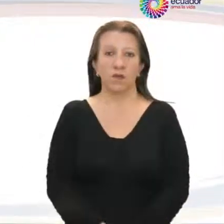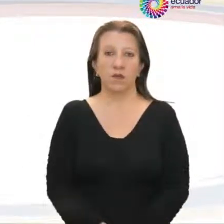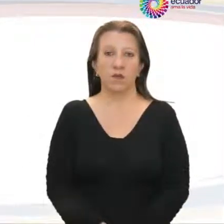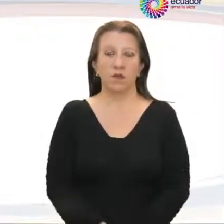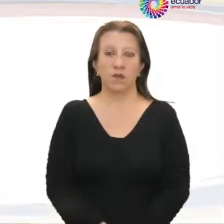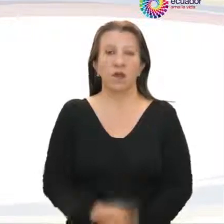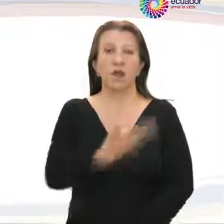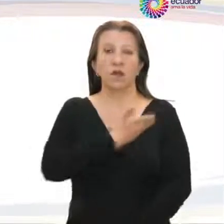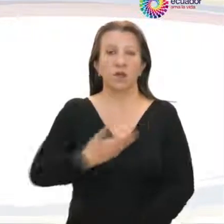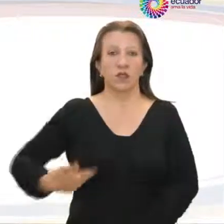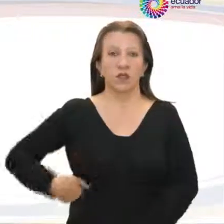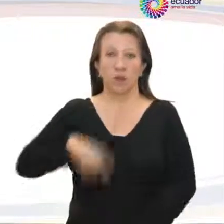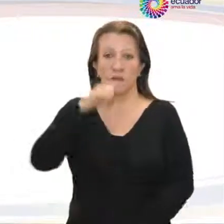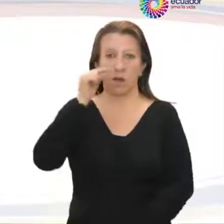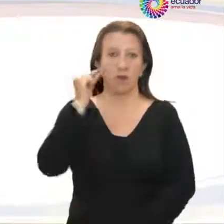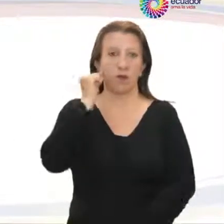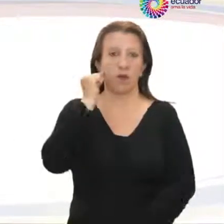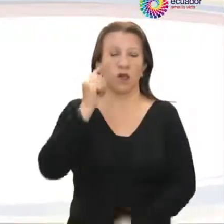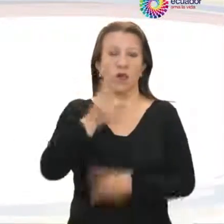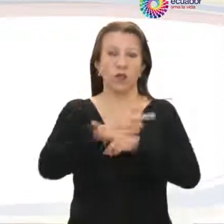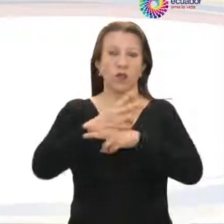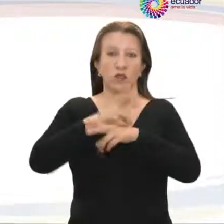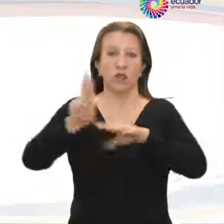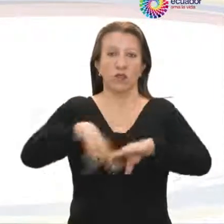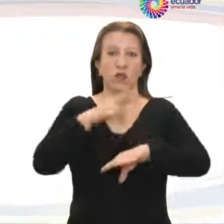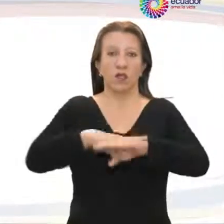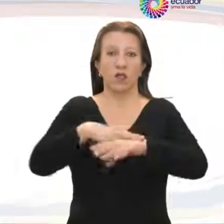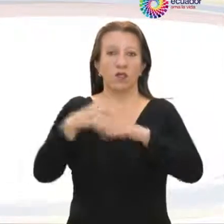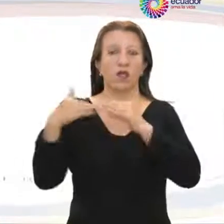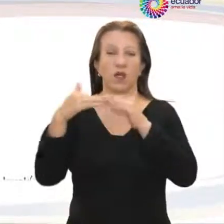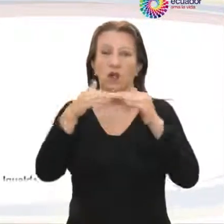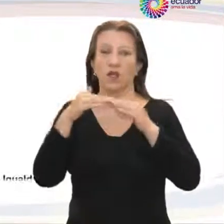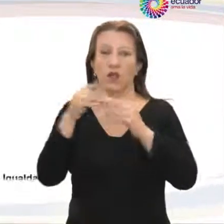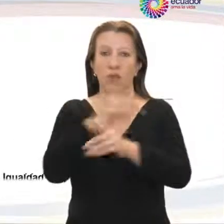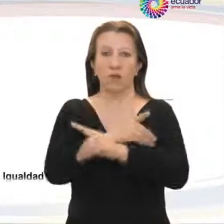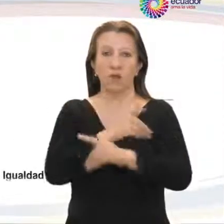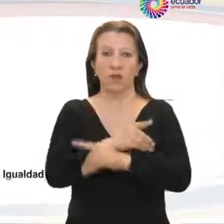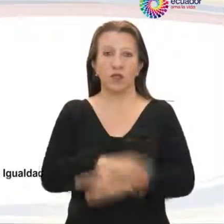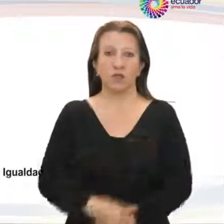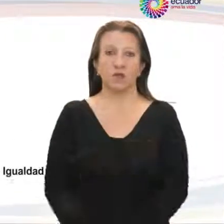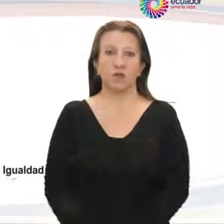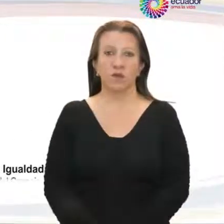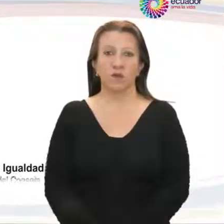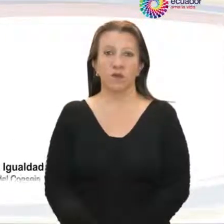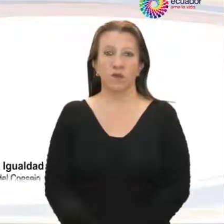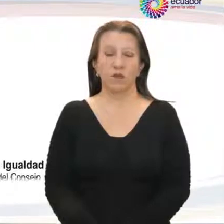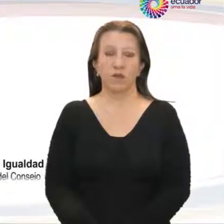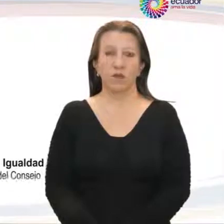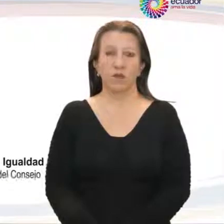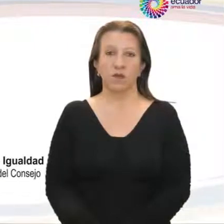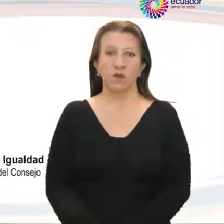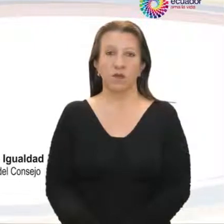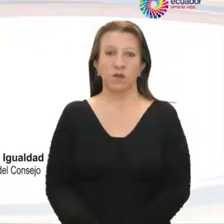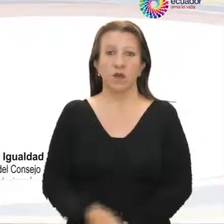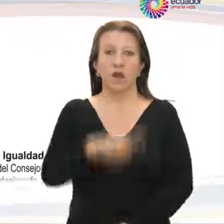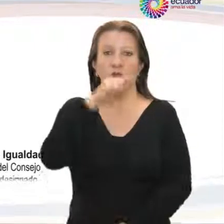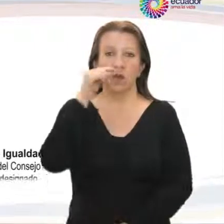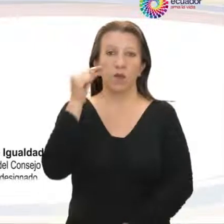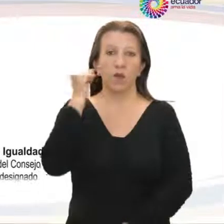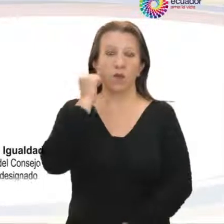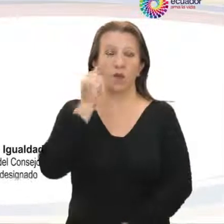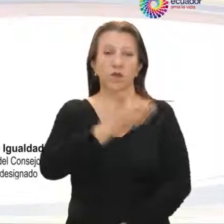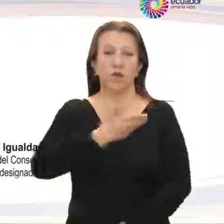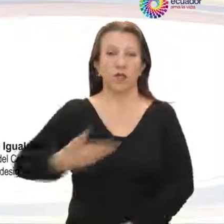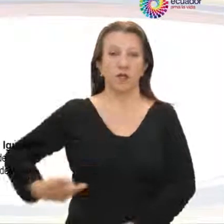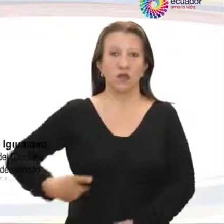De la Presidenta o del Presidente del Consejo Nacional de Igualdad de Discapacidades. La o